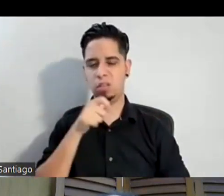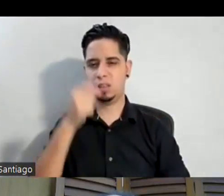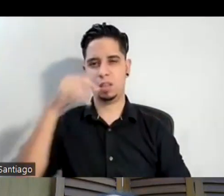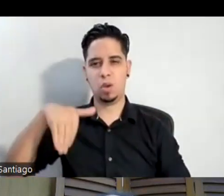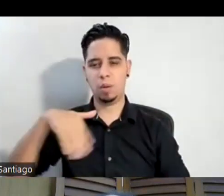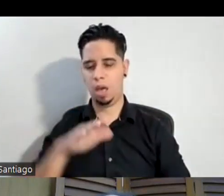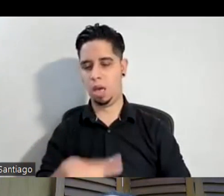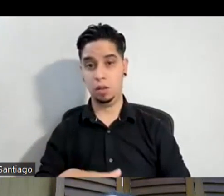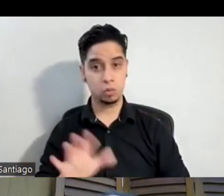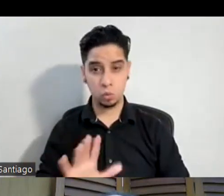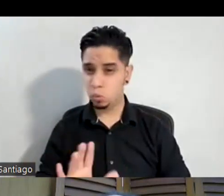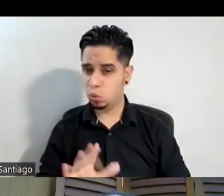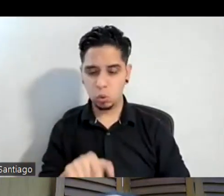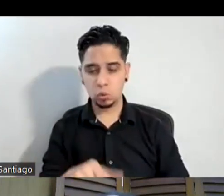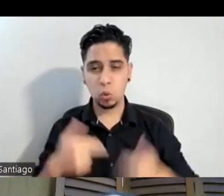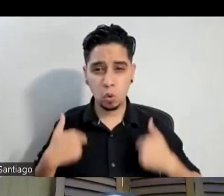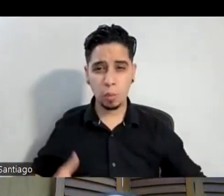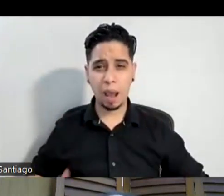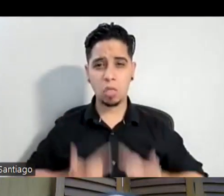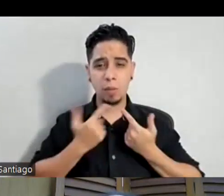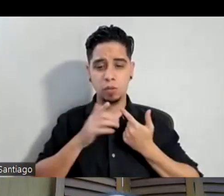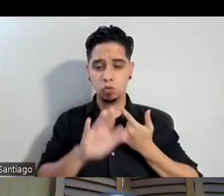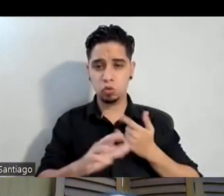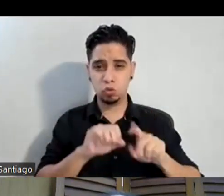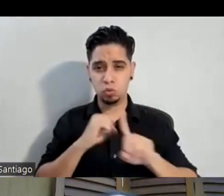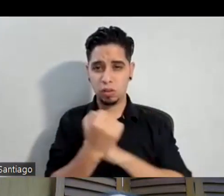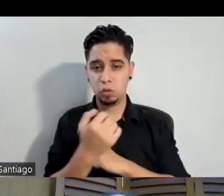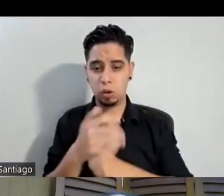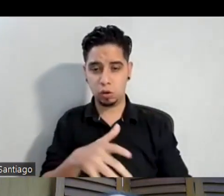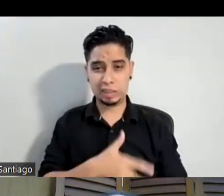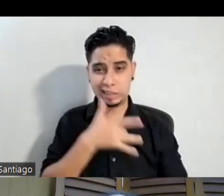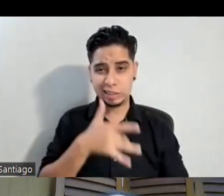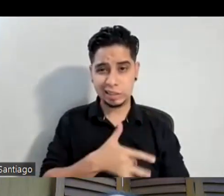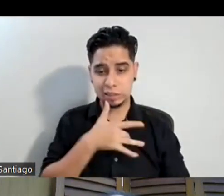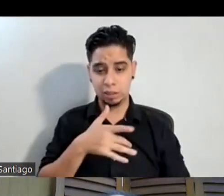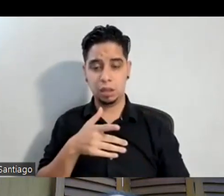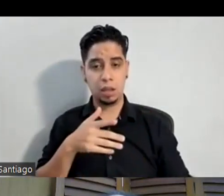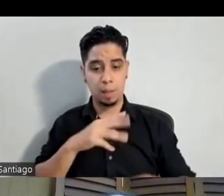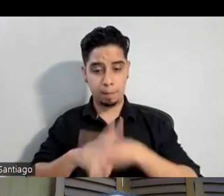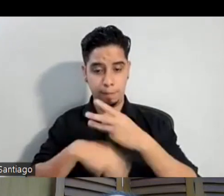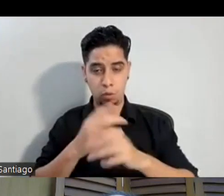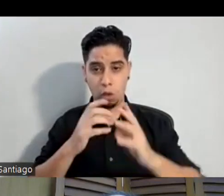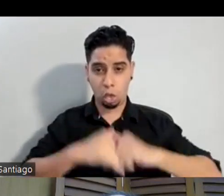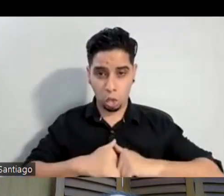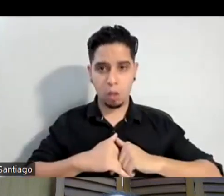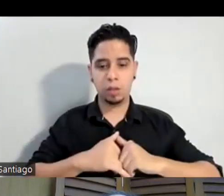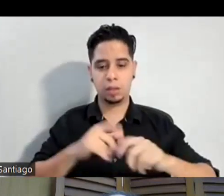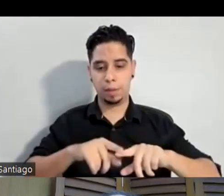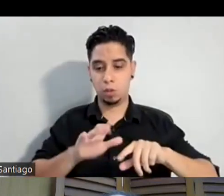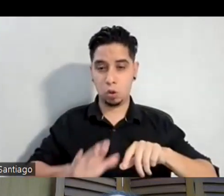son seres vivos son seres humanos que sienten y padecen y el mundo se les acaba de acuerdo a la capacidad que ellos tengan para aguantar el